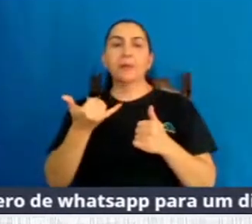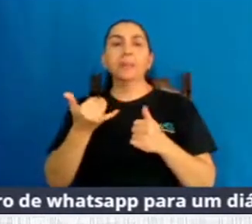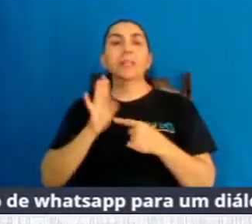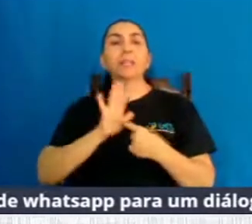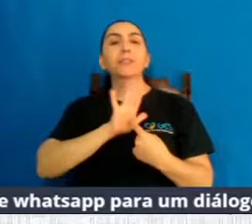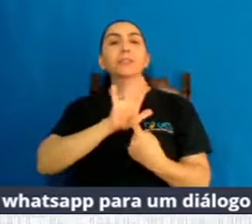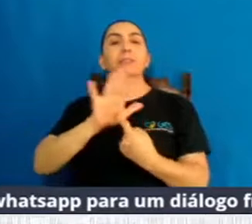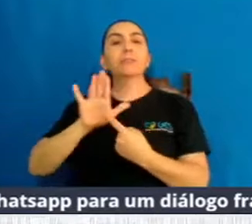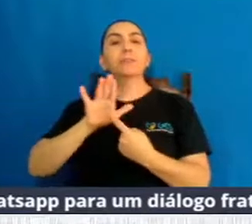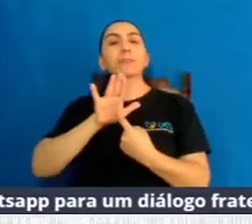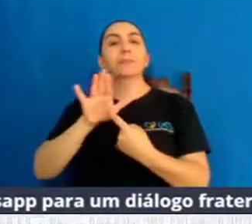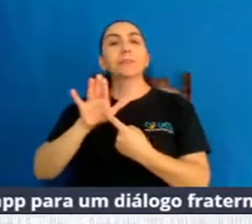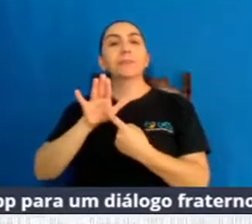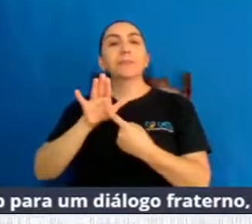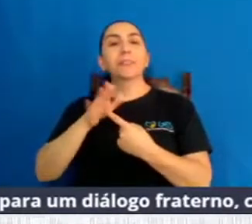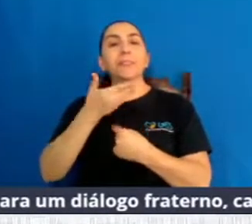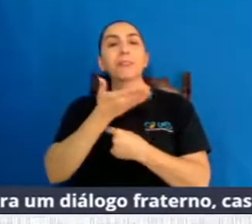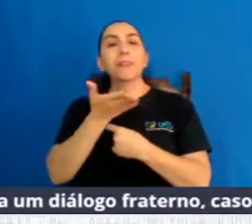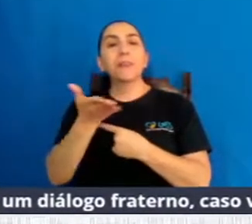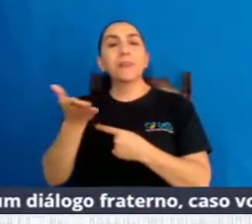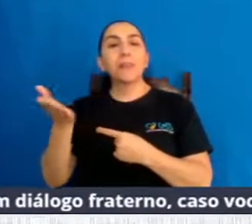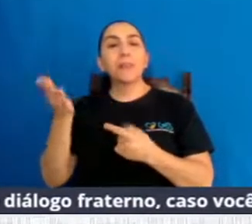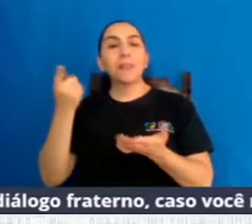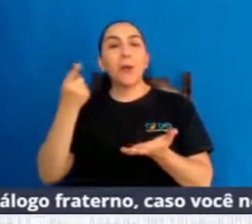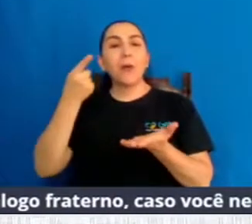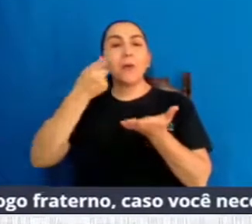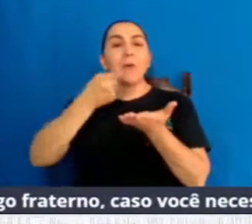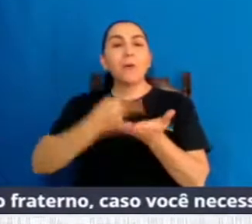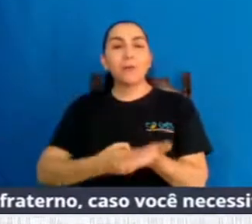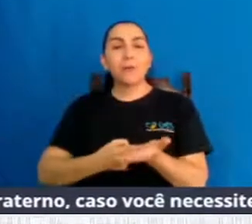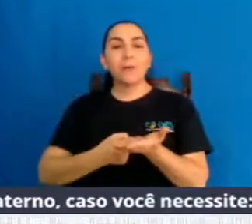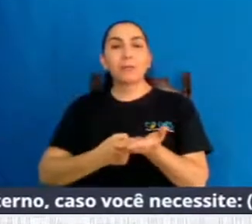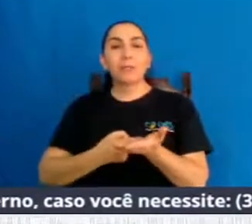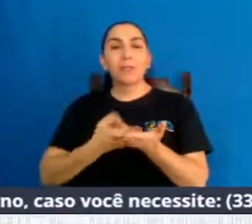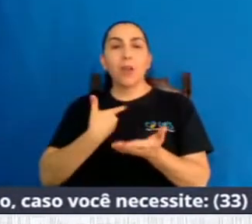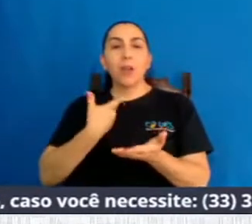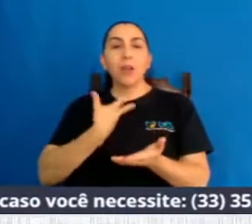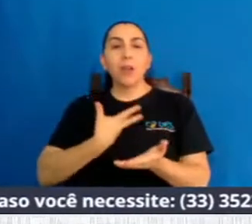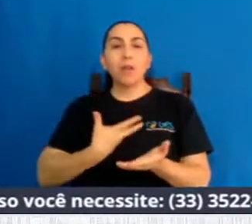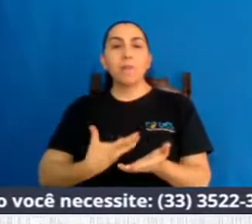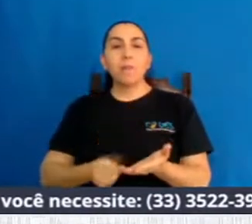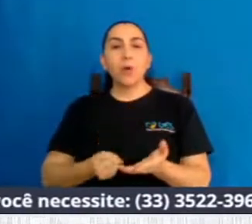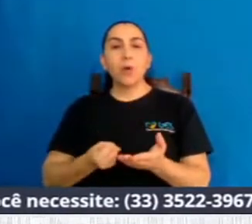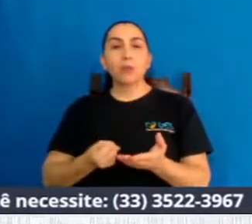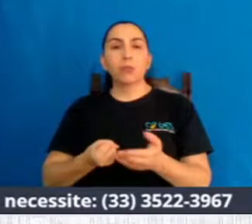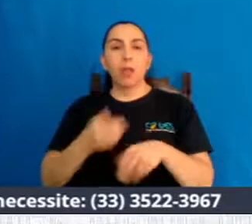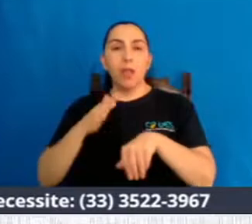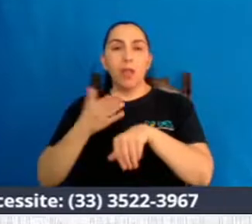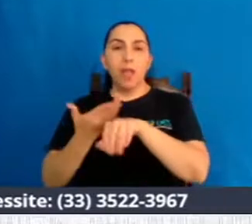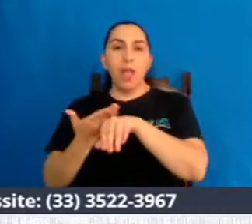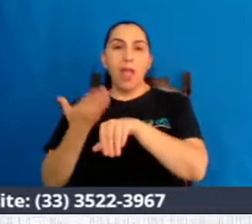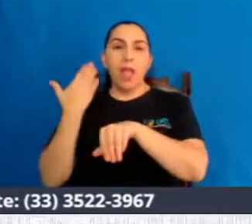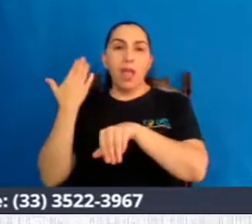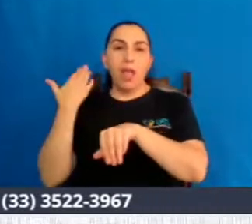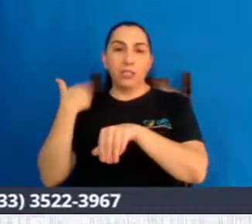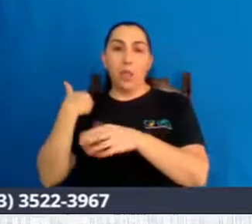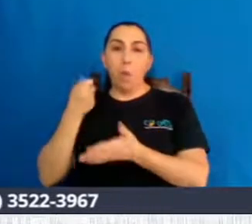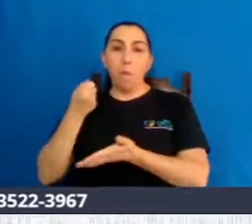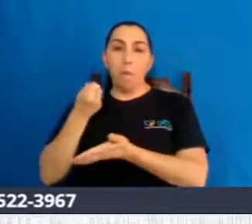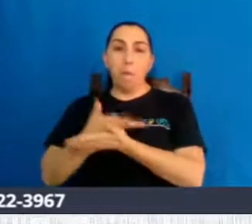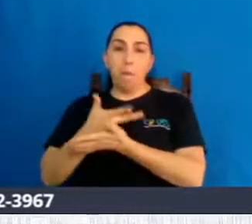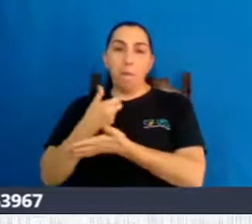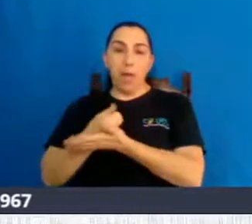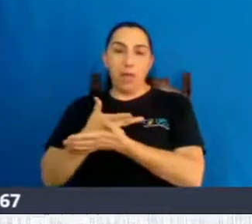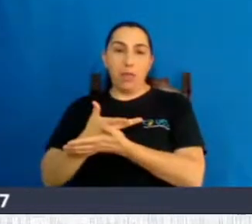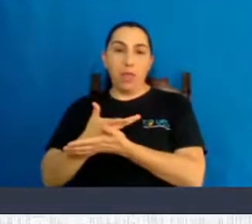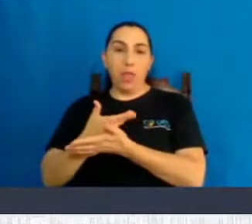dizer a quem está acompanhando que eu tenho compromissos em relação ao aborto nesta vida, eu paguei um aborto, não é, não foi